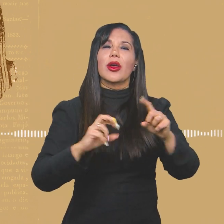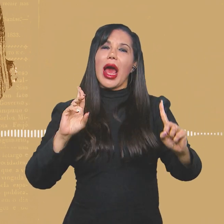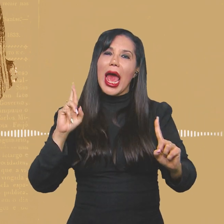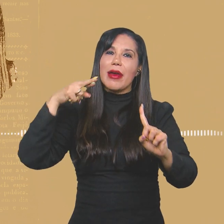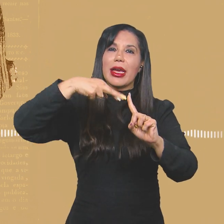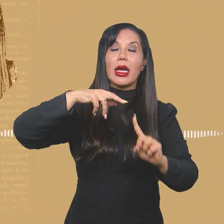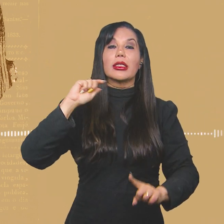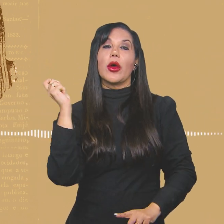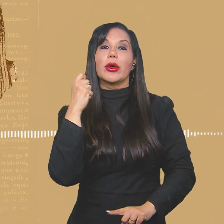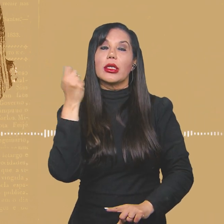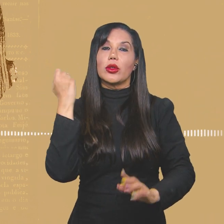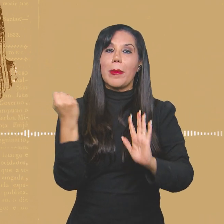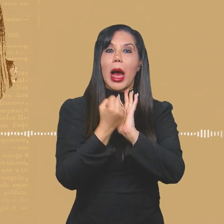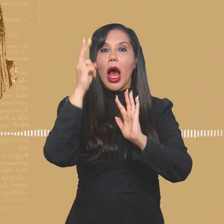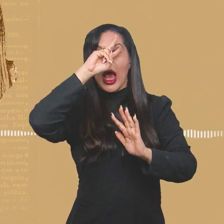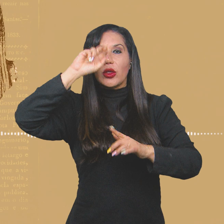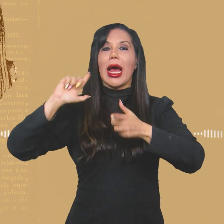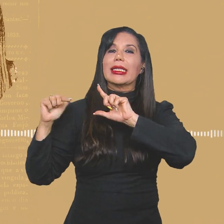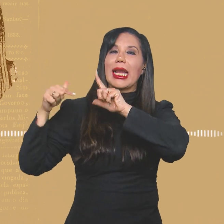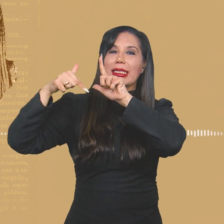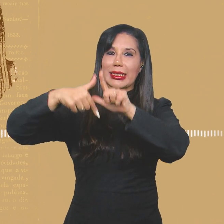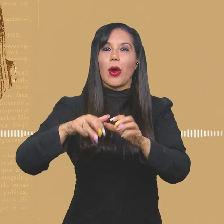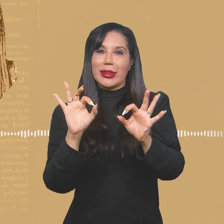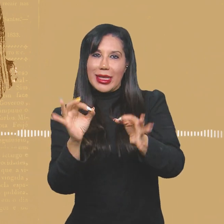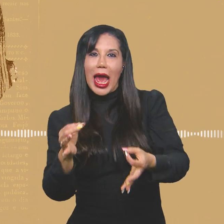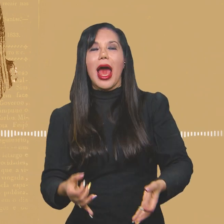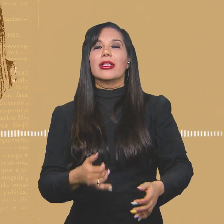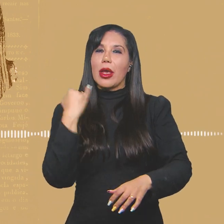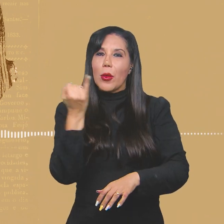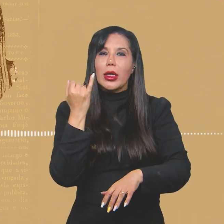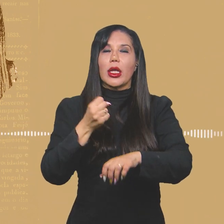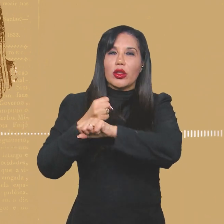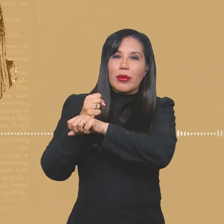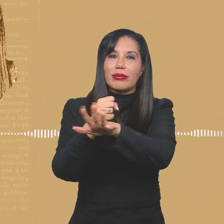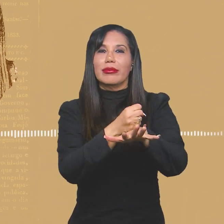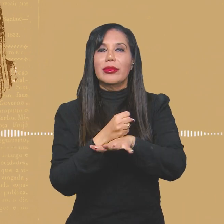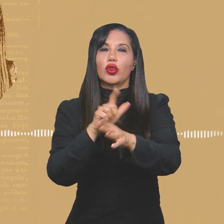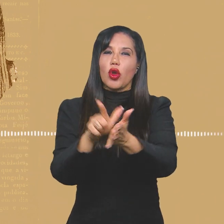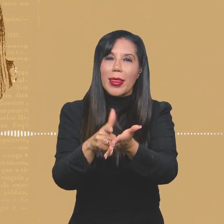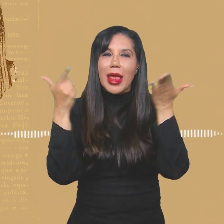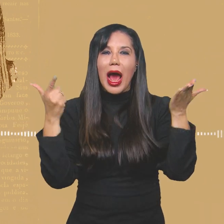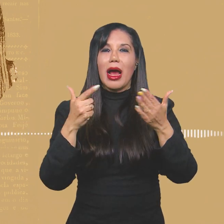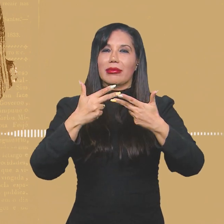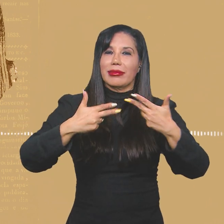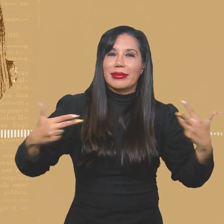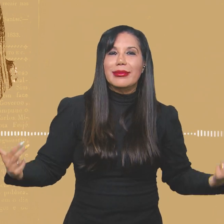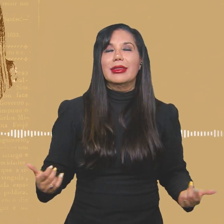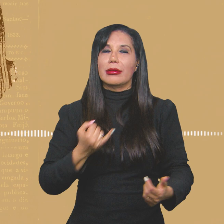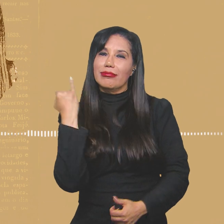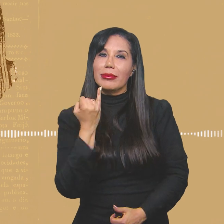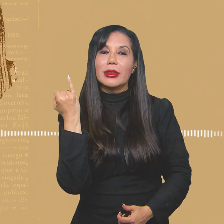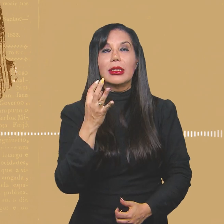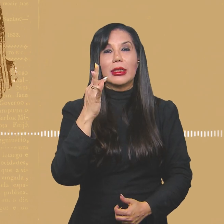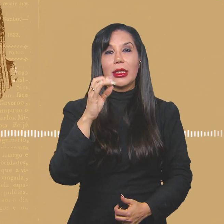referência. Então, o Rio Grande do Sul, historicamente, tem essa tradição de trazer sempre veículos